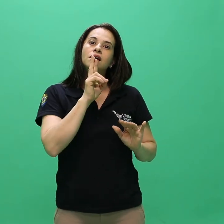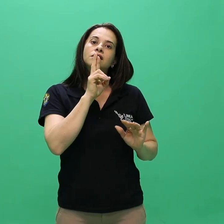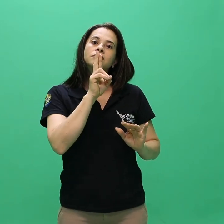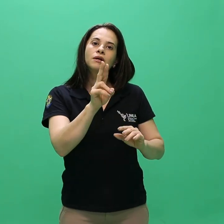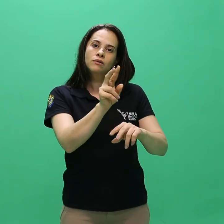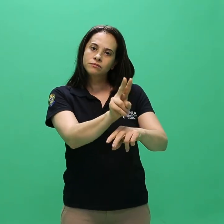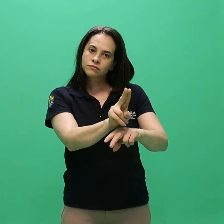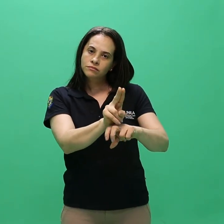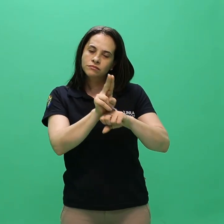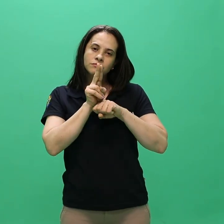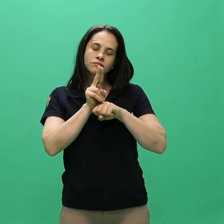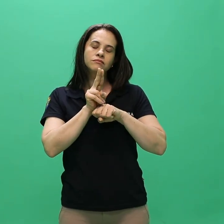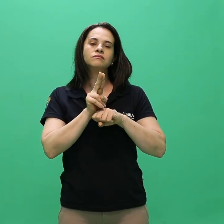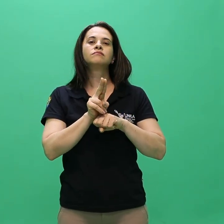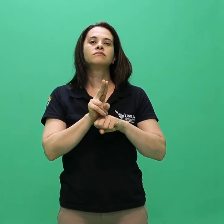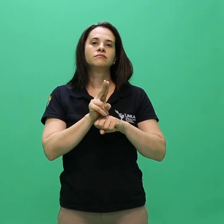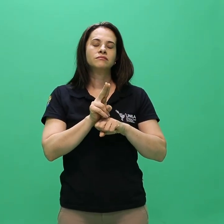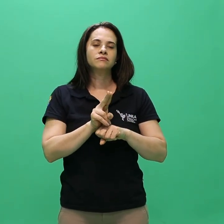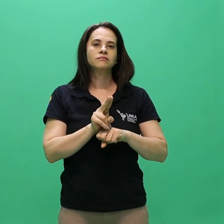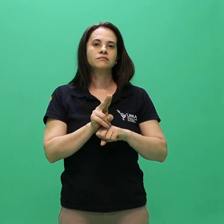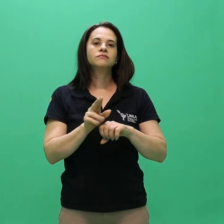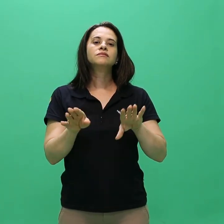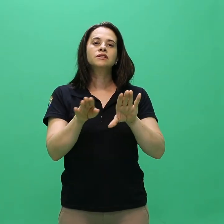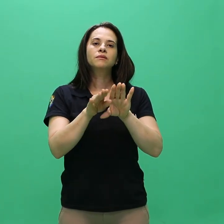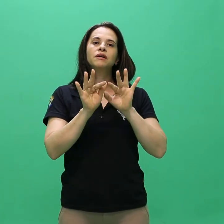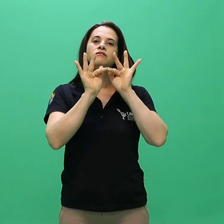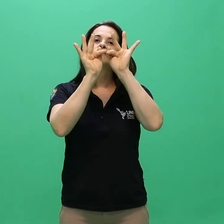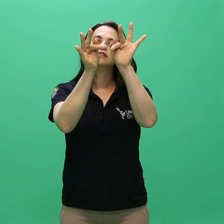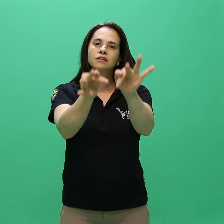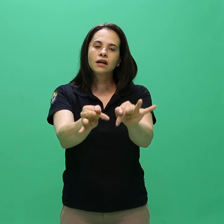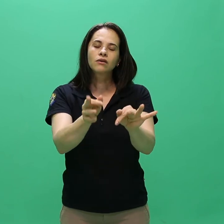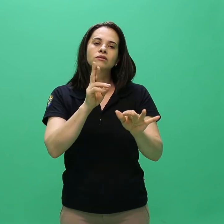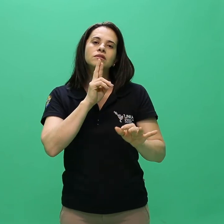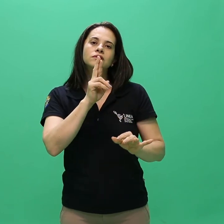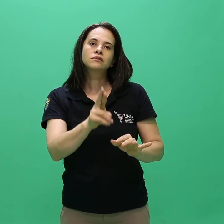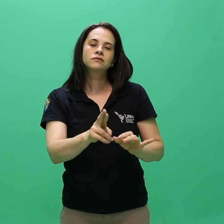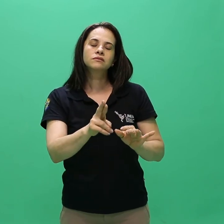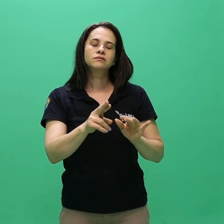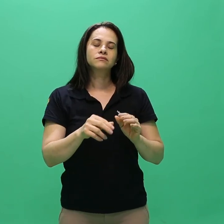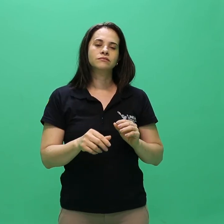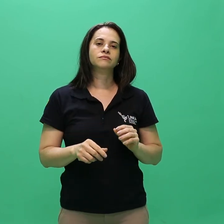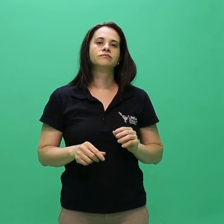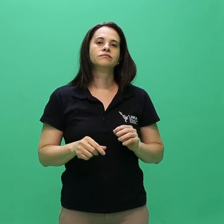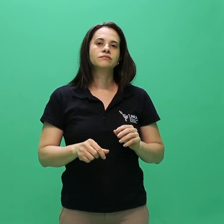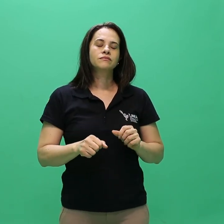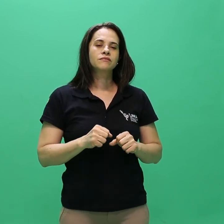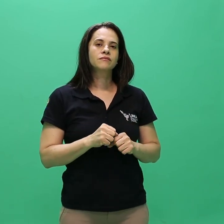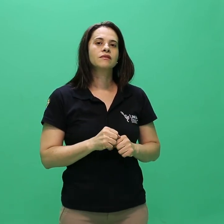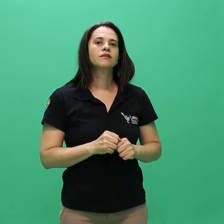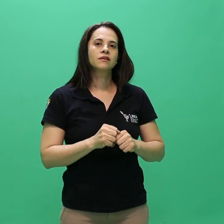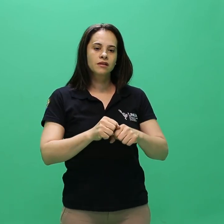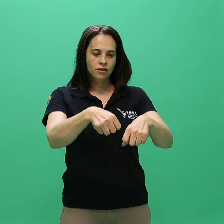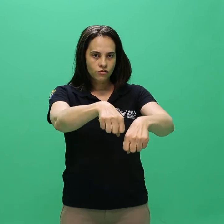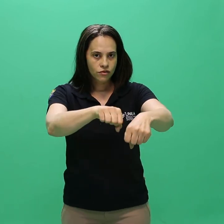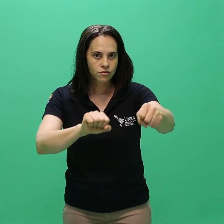Do resultado preliminar e final para